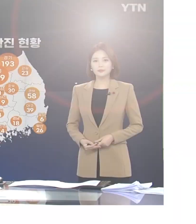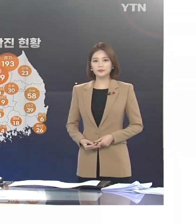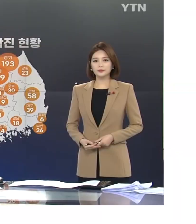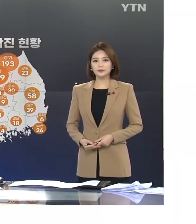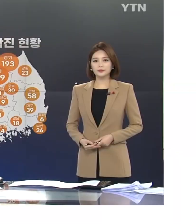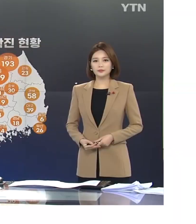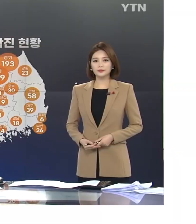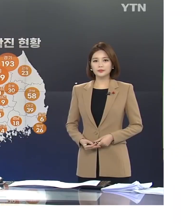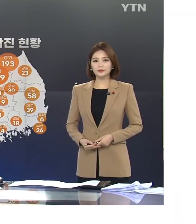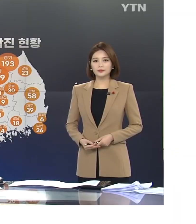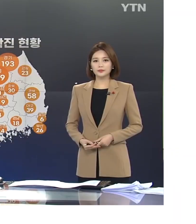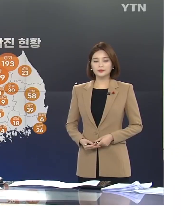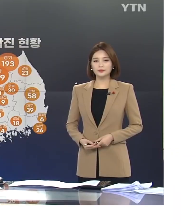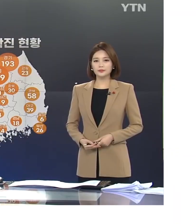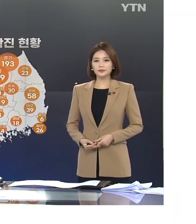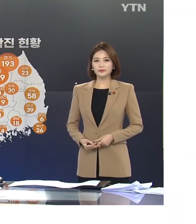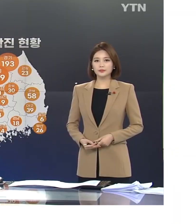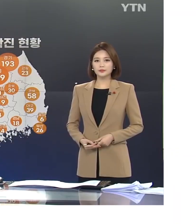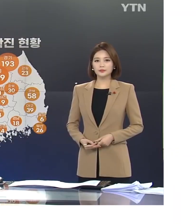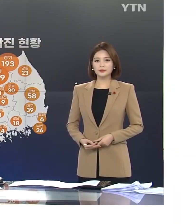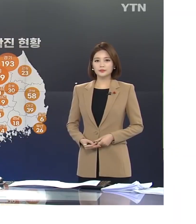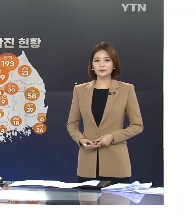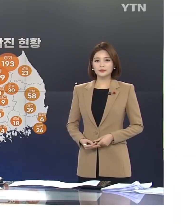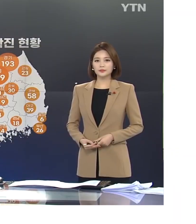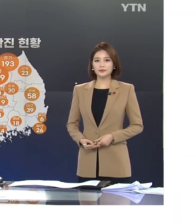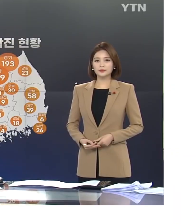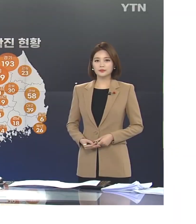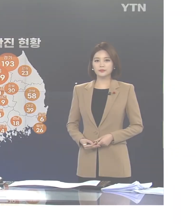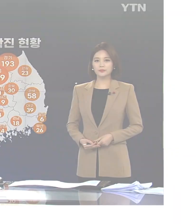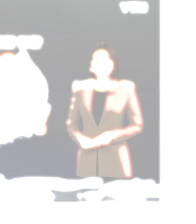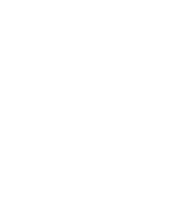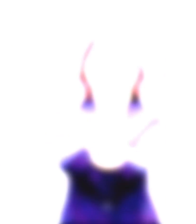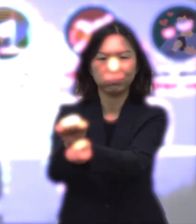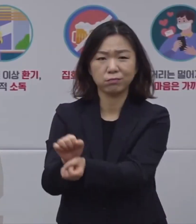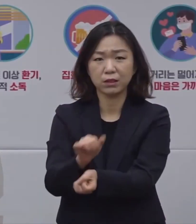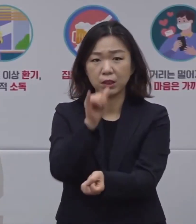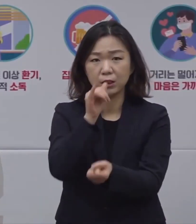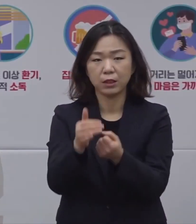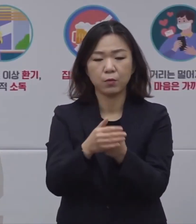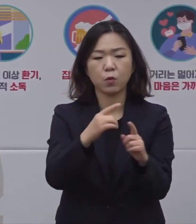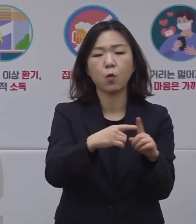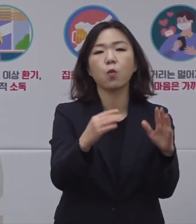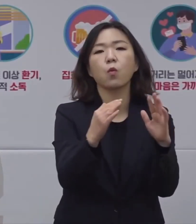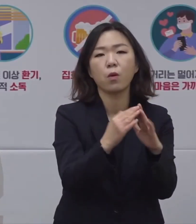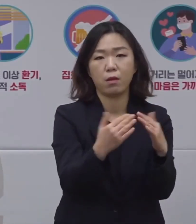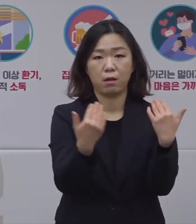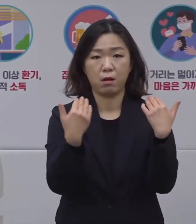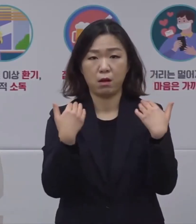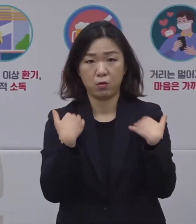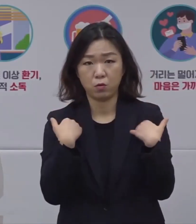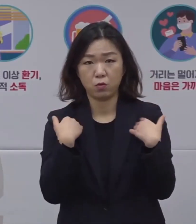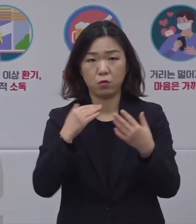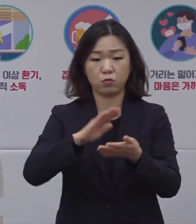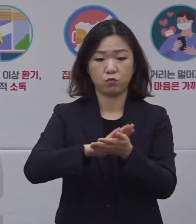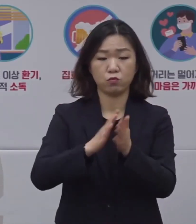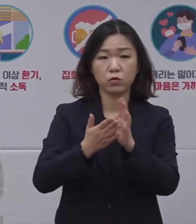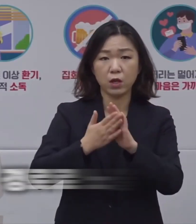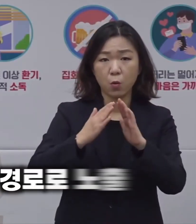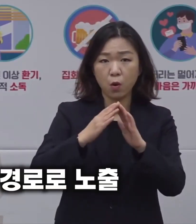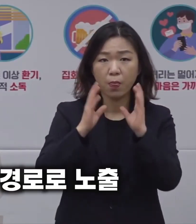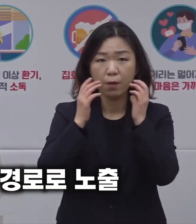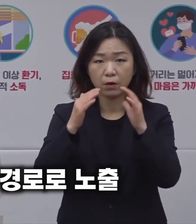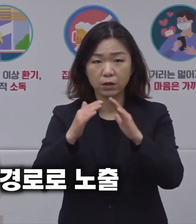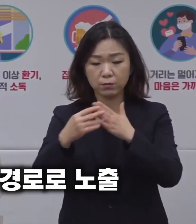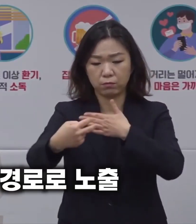경북과 대구, 충북 등 비수도권에서도 두 자릿수 확진자가 나오는 등 노예와 학교, 유치원, 어린이집,